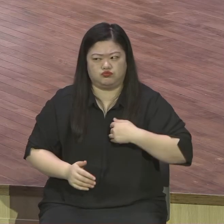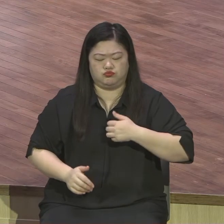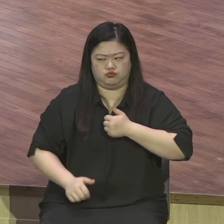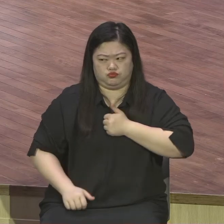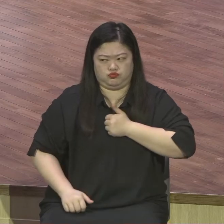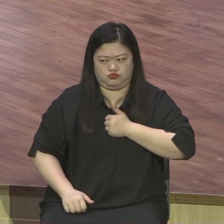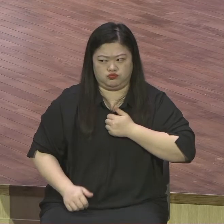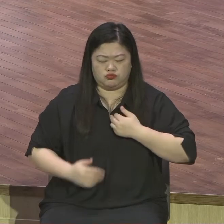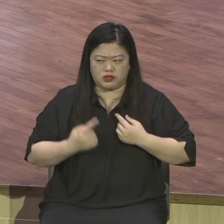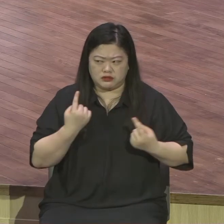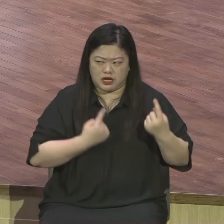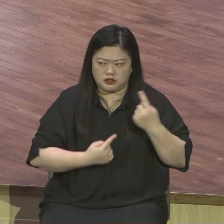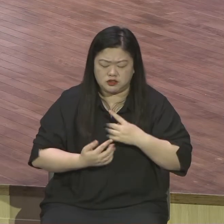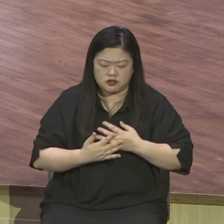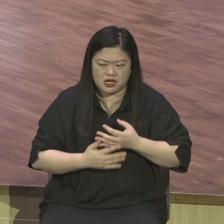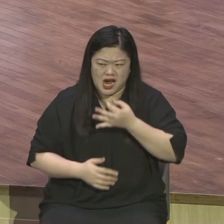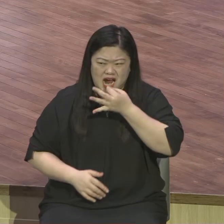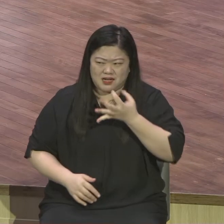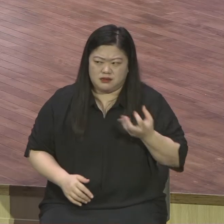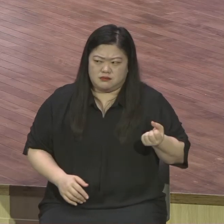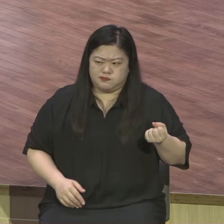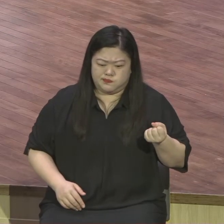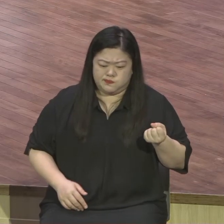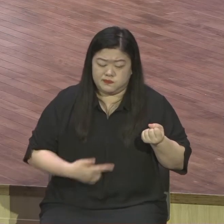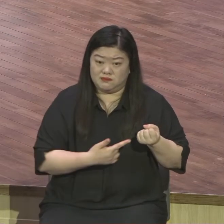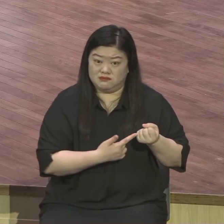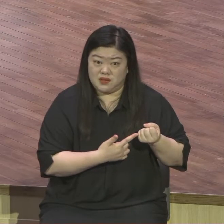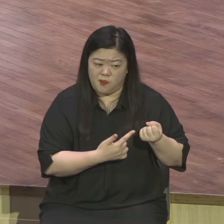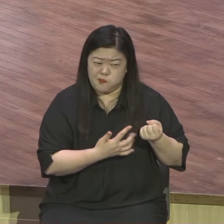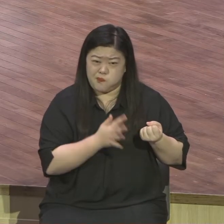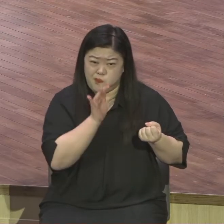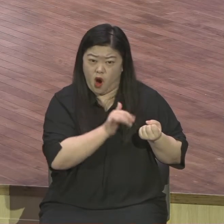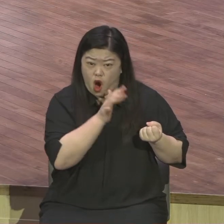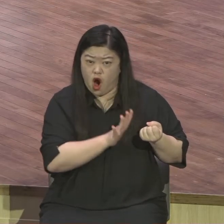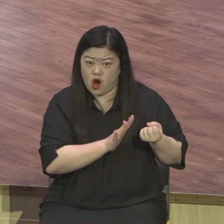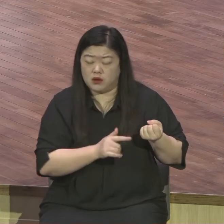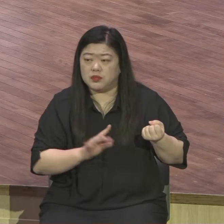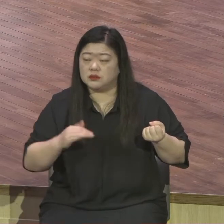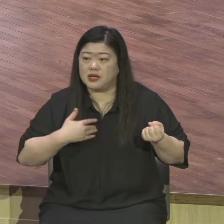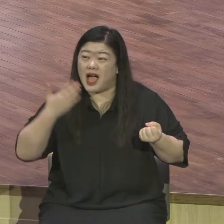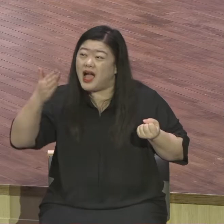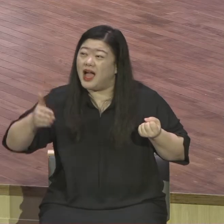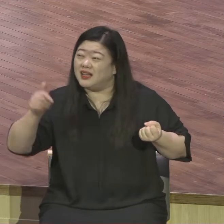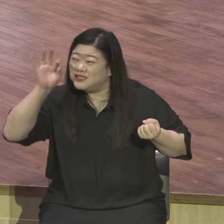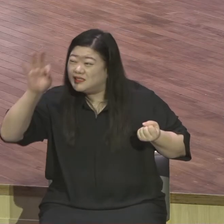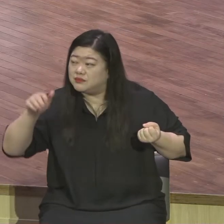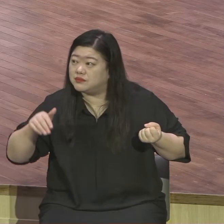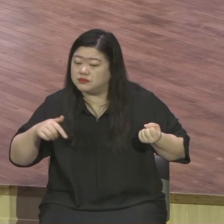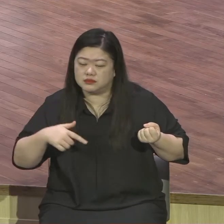상처 가지고 영적 분비력이 안 생깁니다. 그래서 맨날 딴 짓 하는 거요. 방향이 안 맞아.